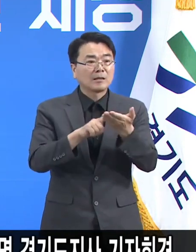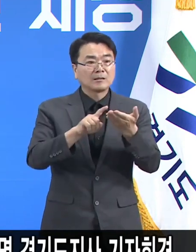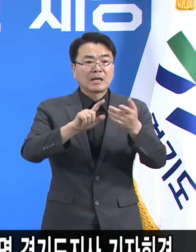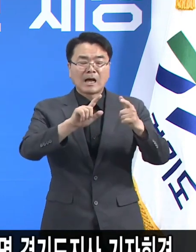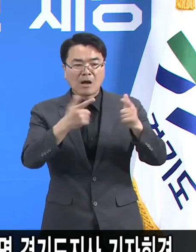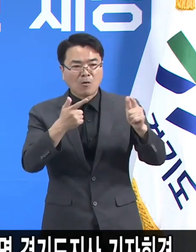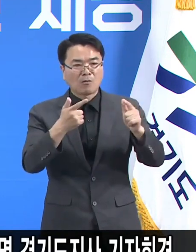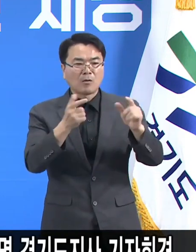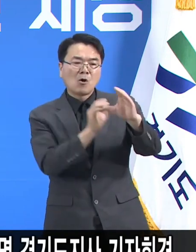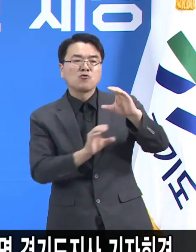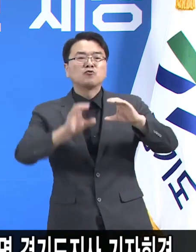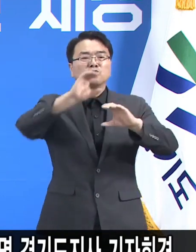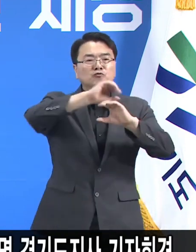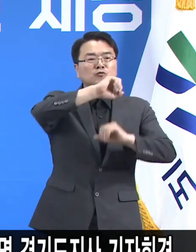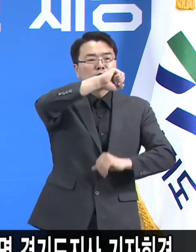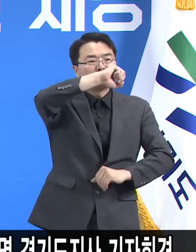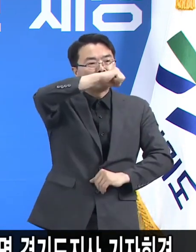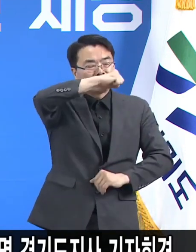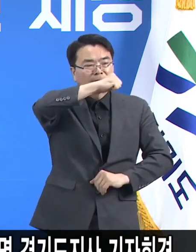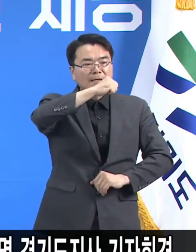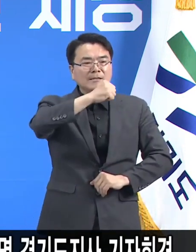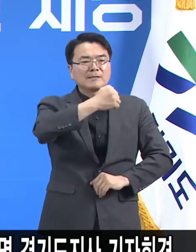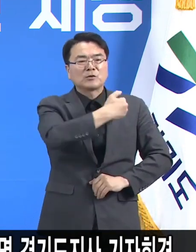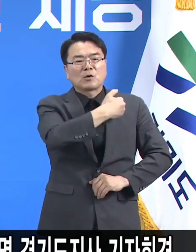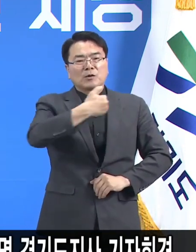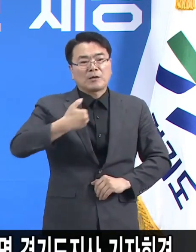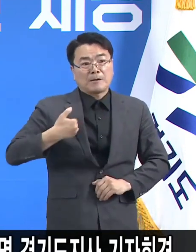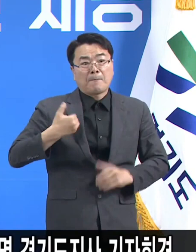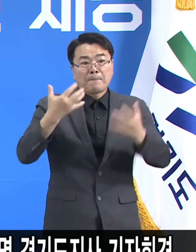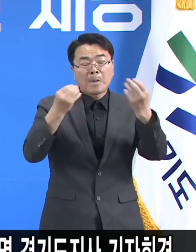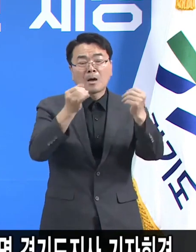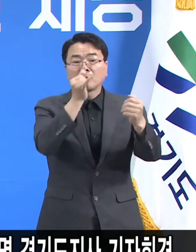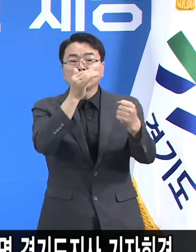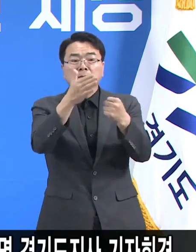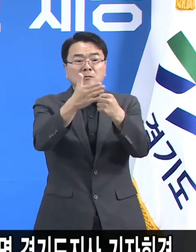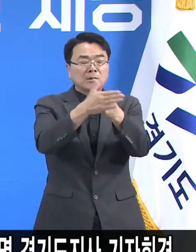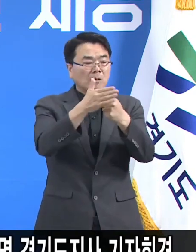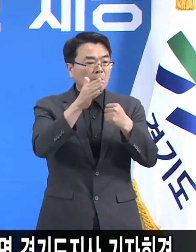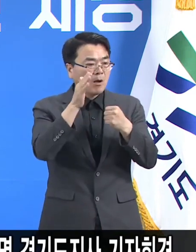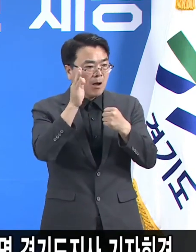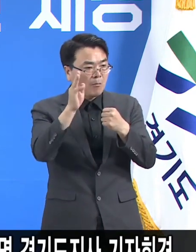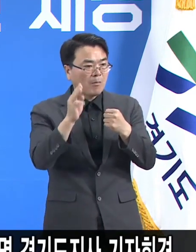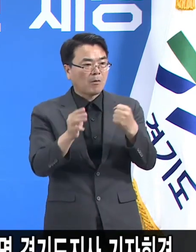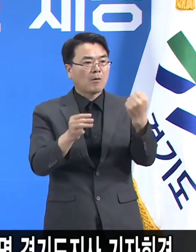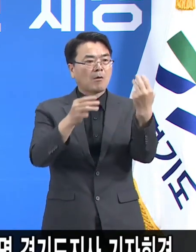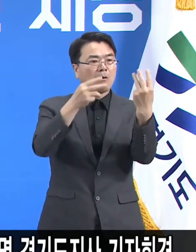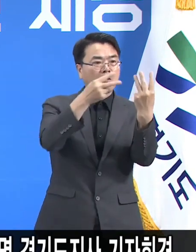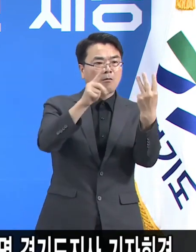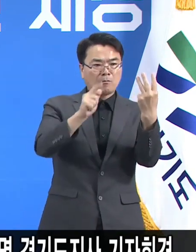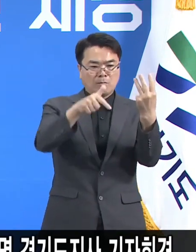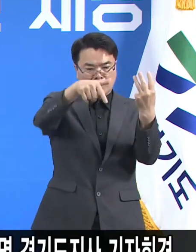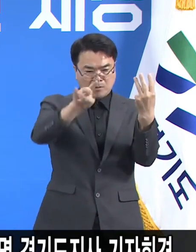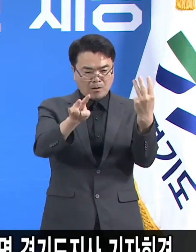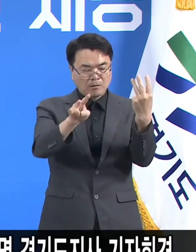추경 재원이 상당히 많기 때문에 3단계로 시행을 하면 됩니다.